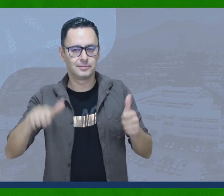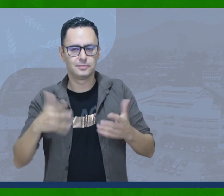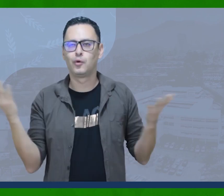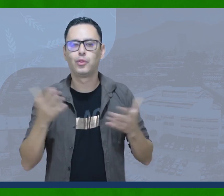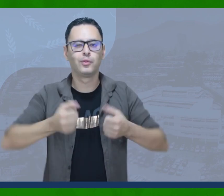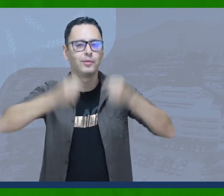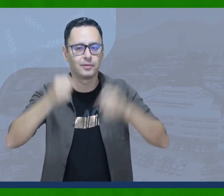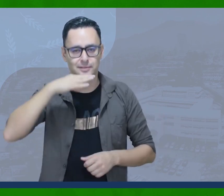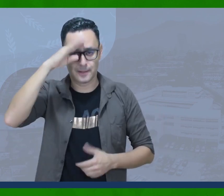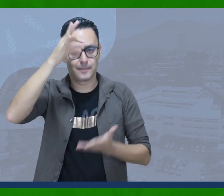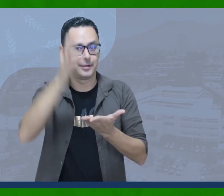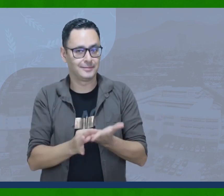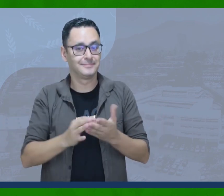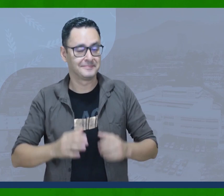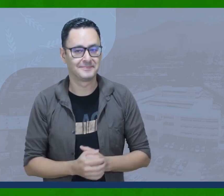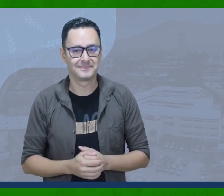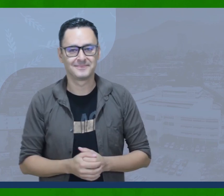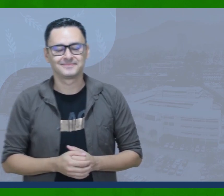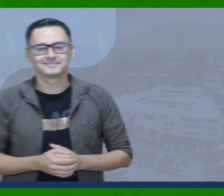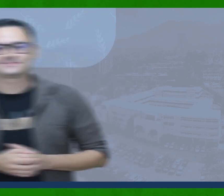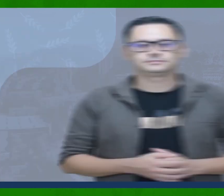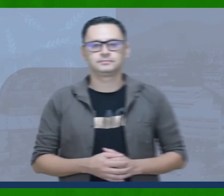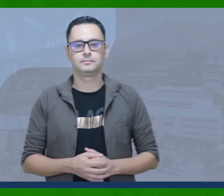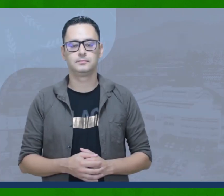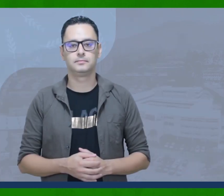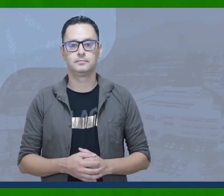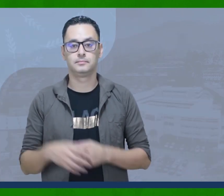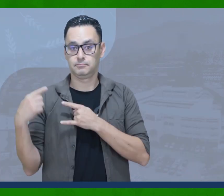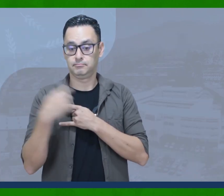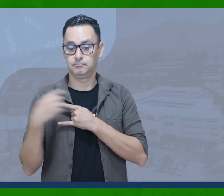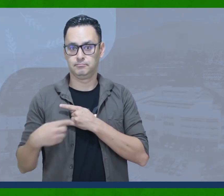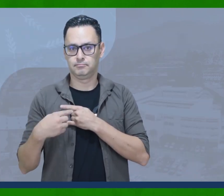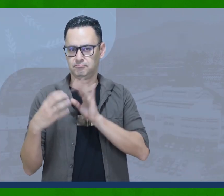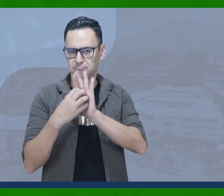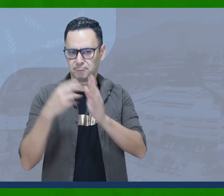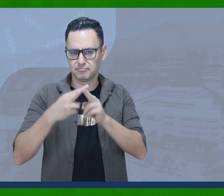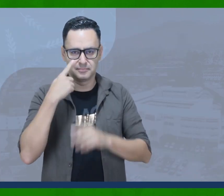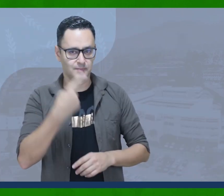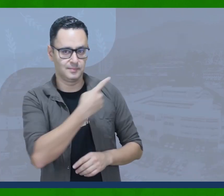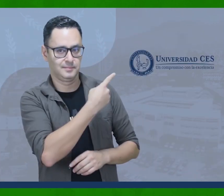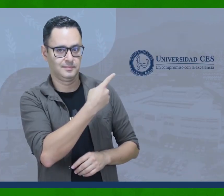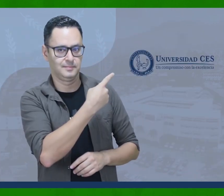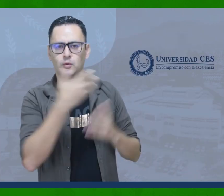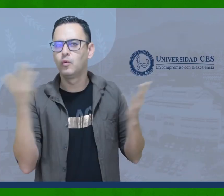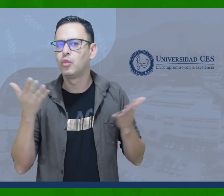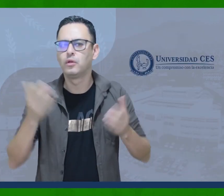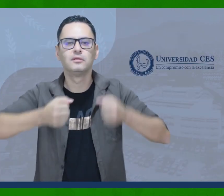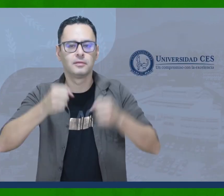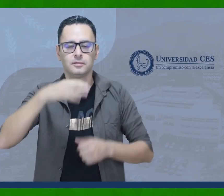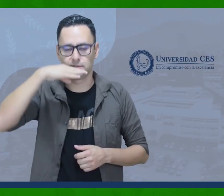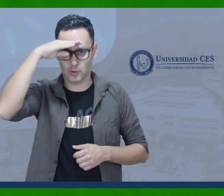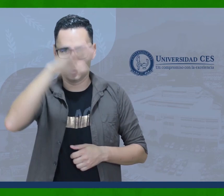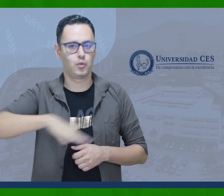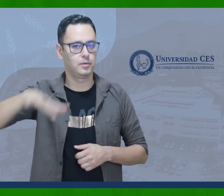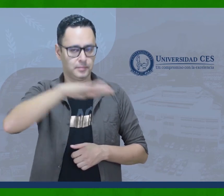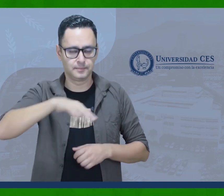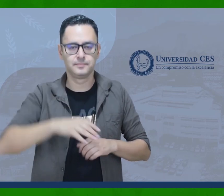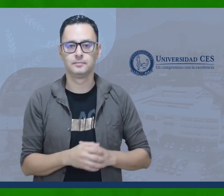sede en Medellín. La Universidad CES de la Ciudad de Medellín, con quien se hizo el proyecto de diccionario y